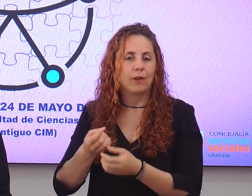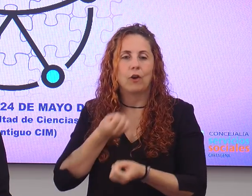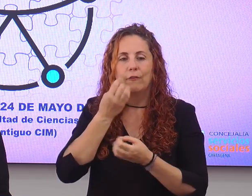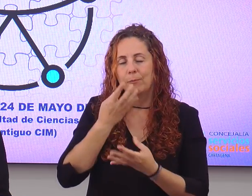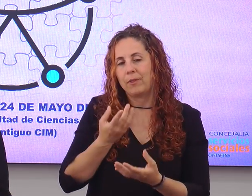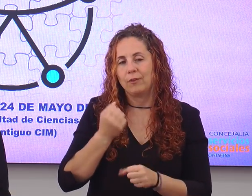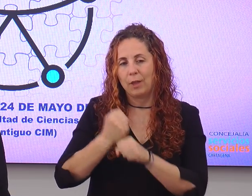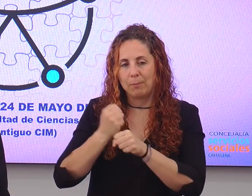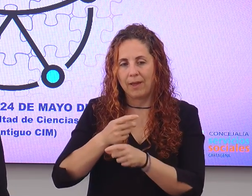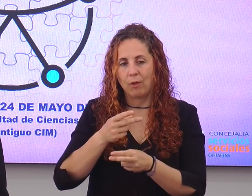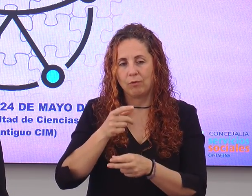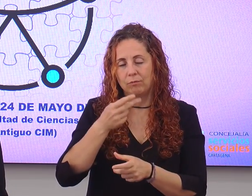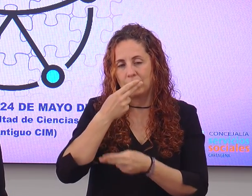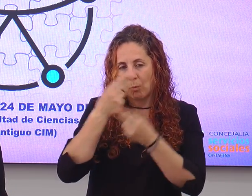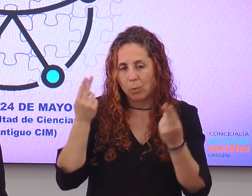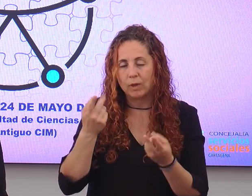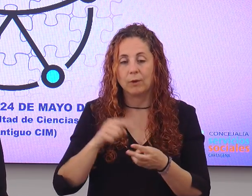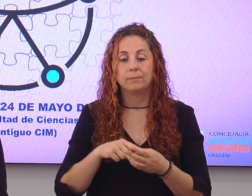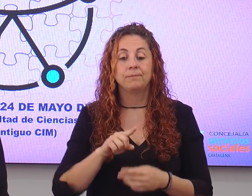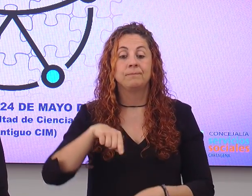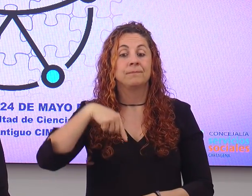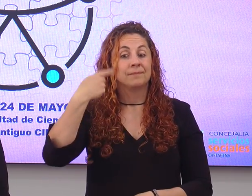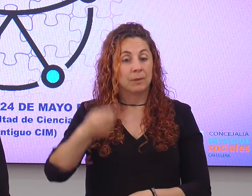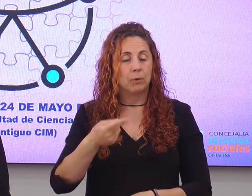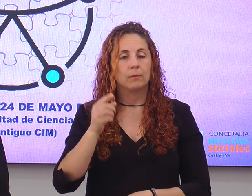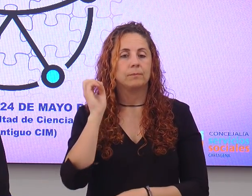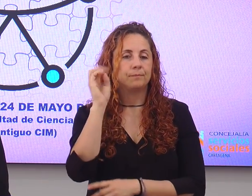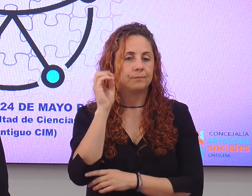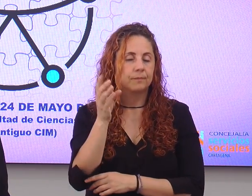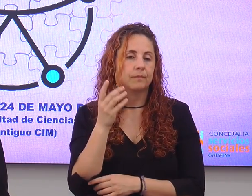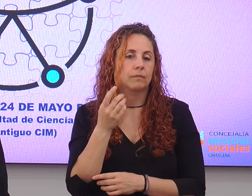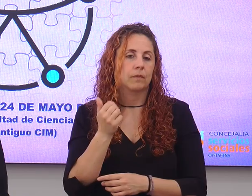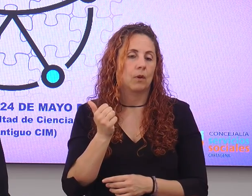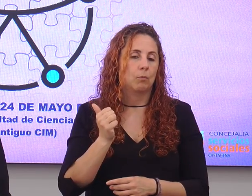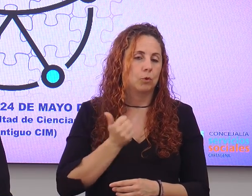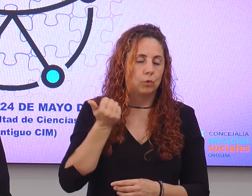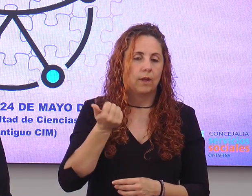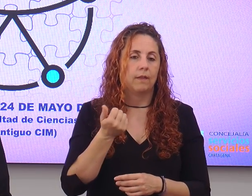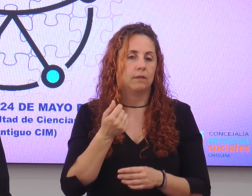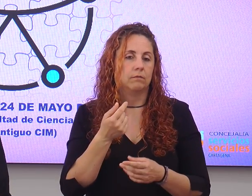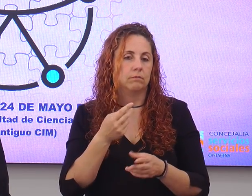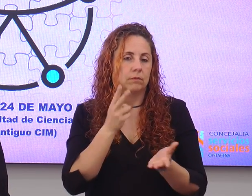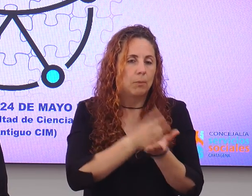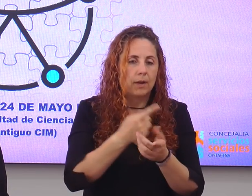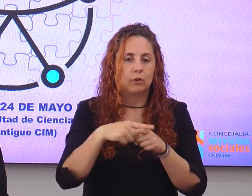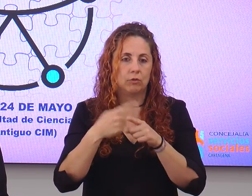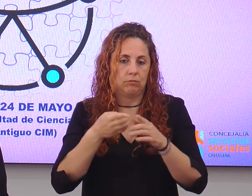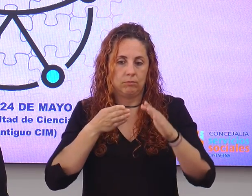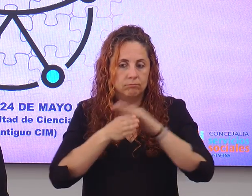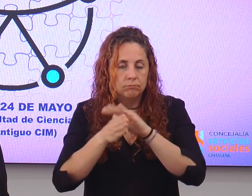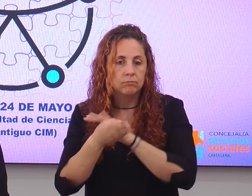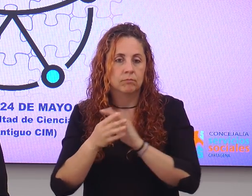públicos. Después será la ponencia de oportunidades y desafíos en materia de accesibilidad universal